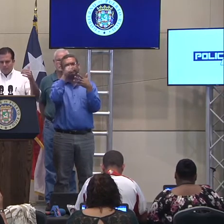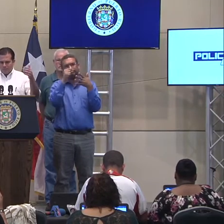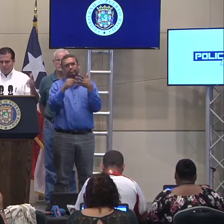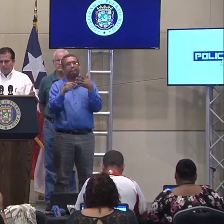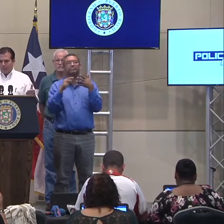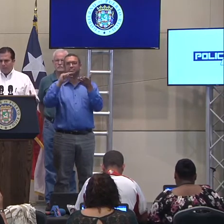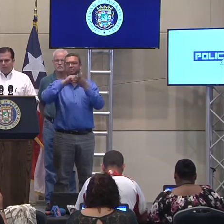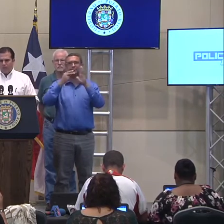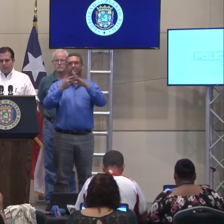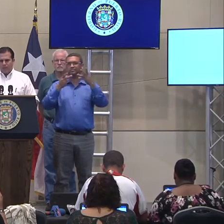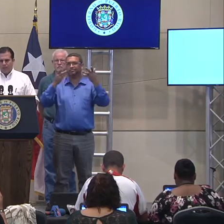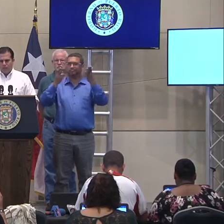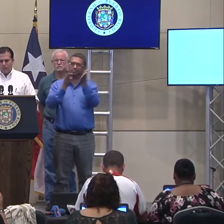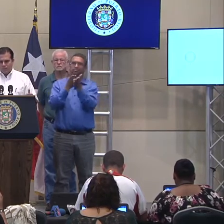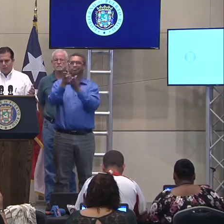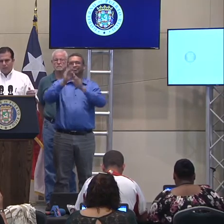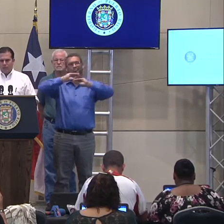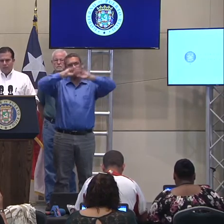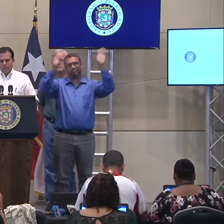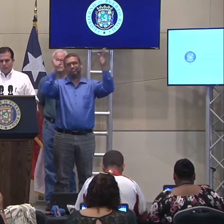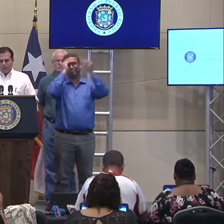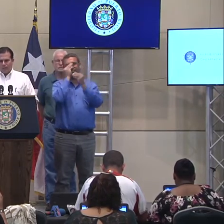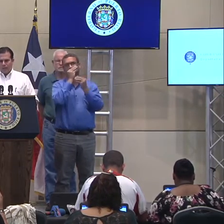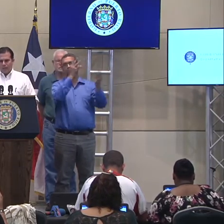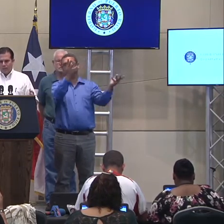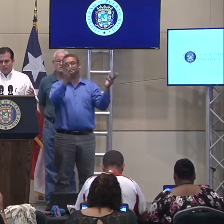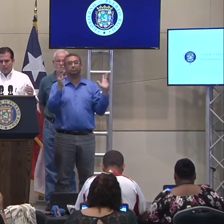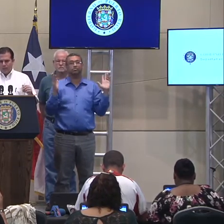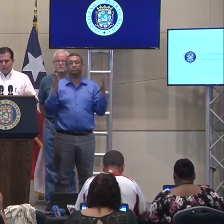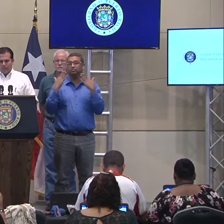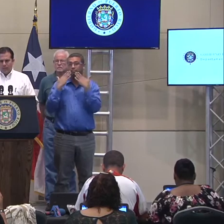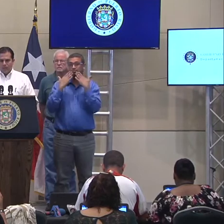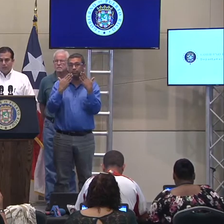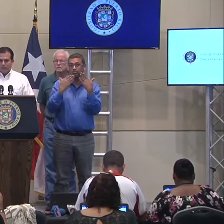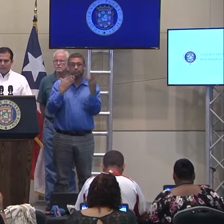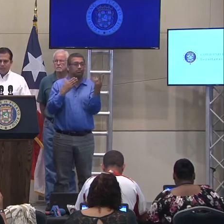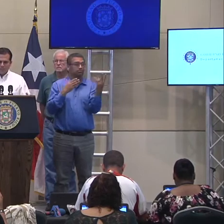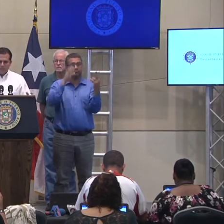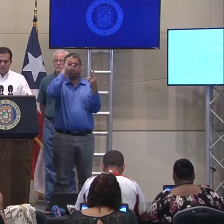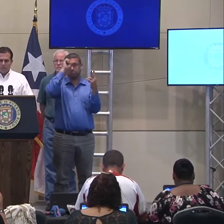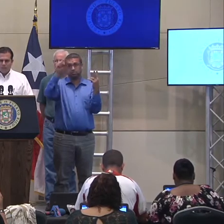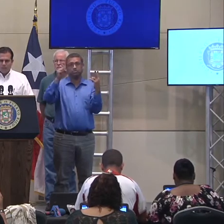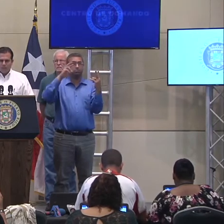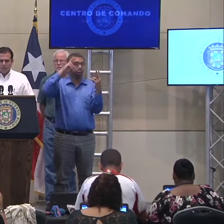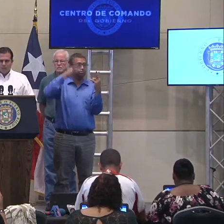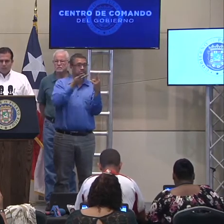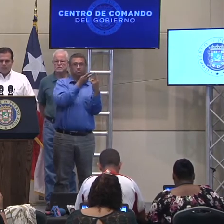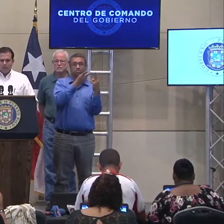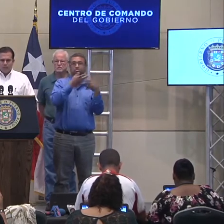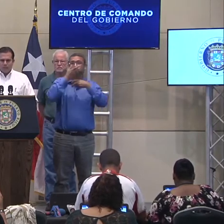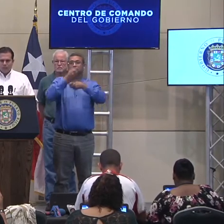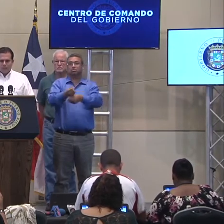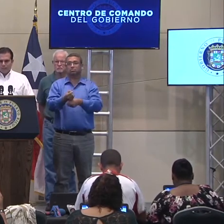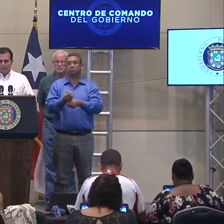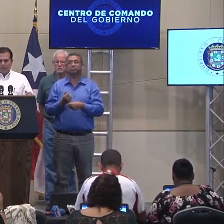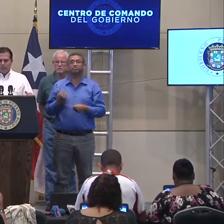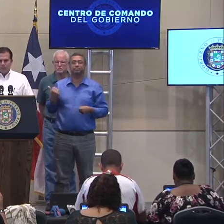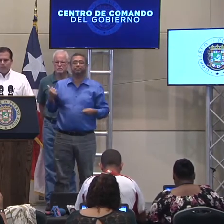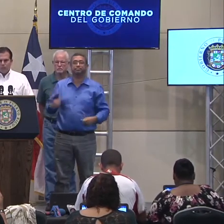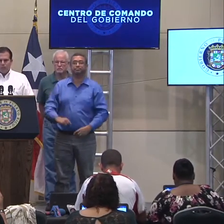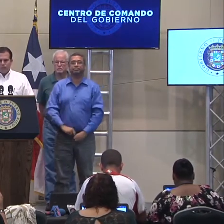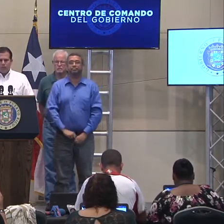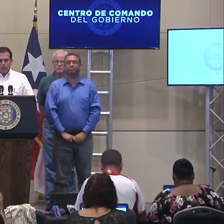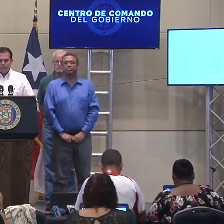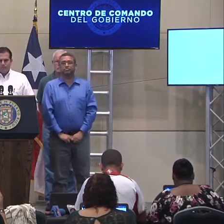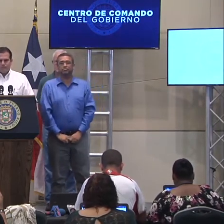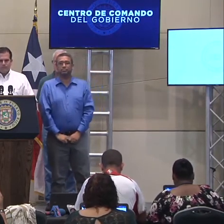claridad del, del panorama de lo que está ocurriendo, y, y pues, yo le agradezco, ¿verdad?, al, al, al presidente y al vicepresidente esa confianza, eh, en el liderato